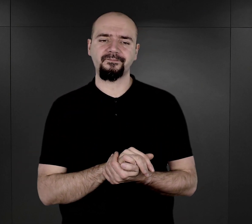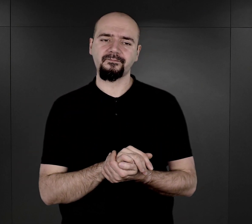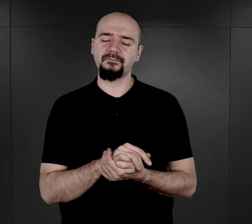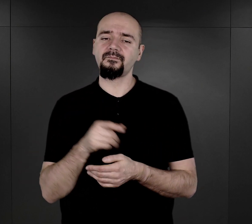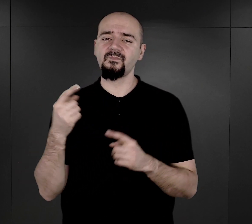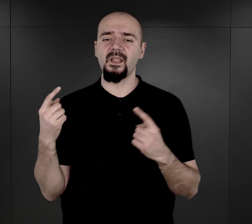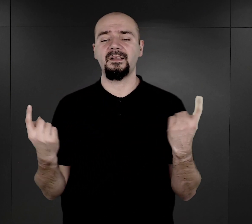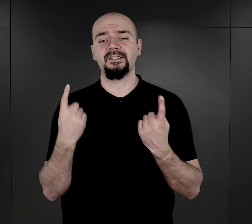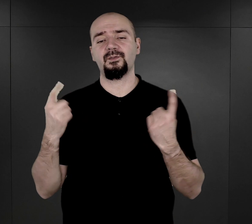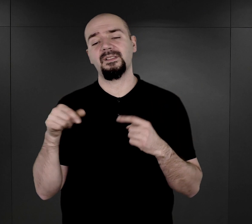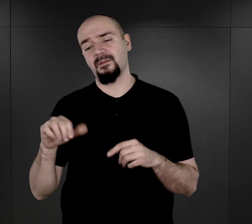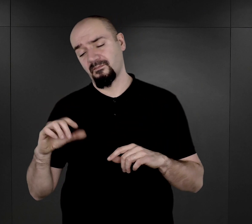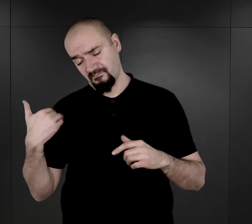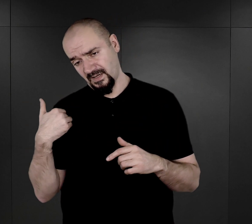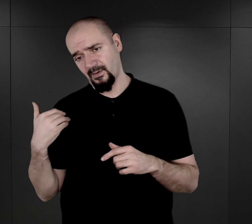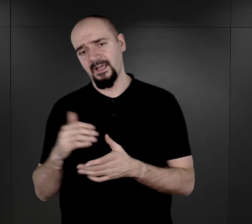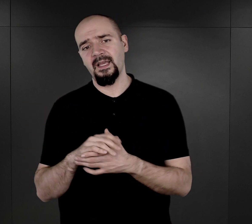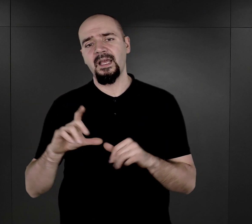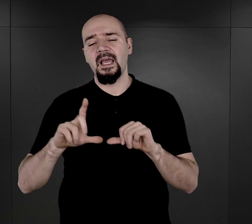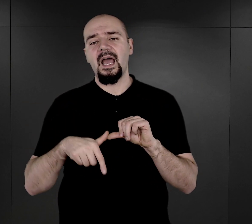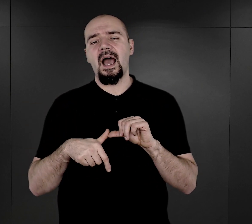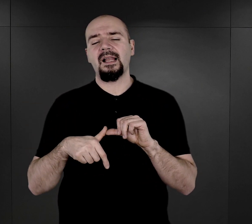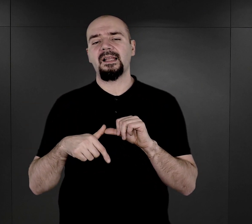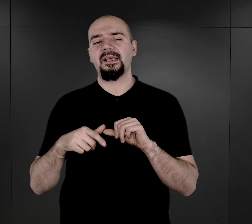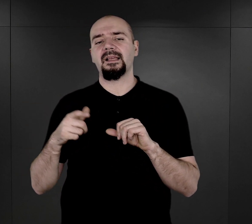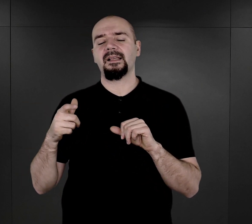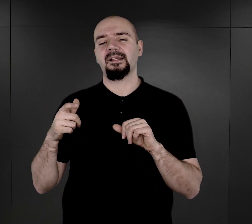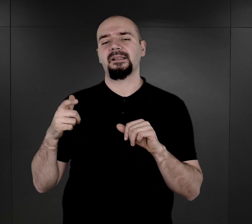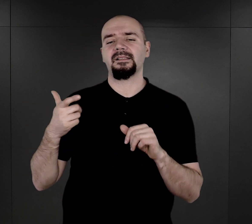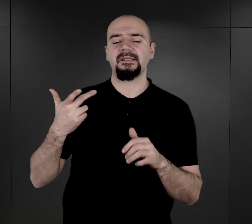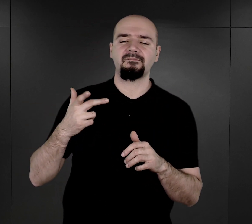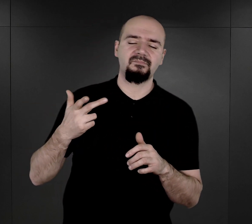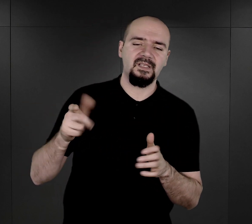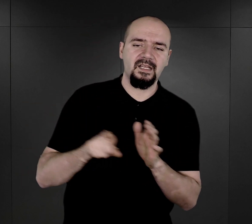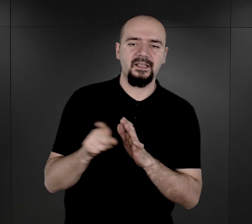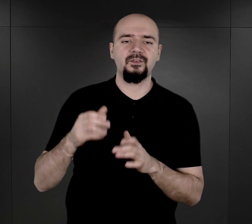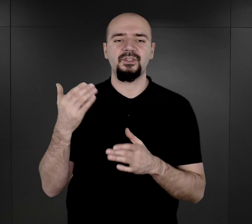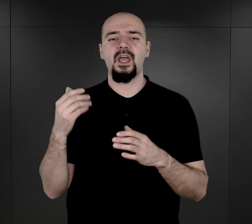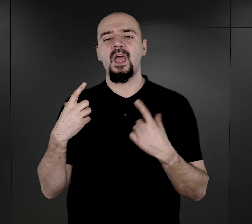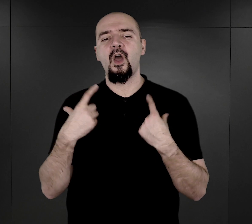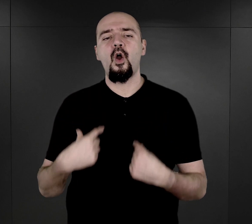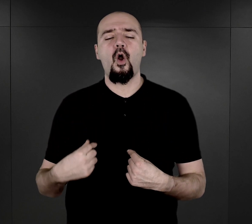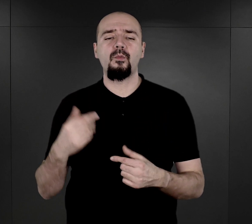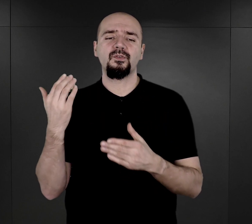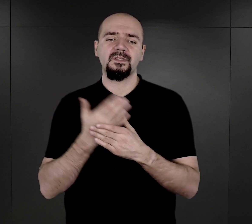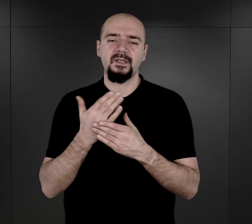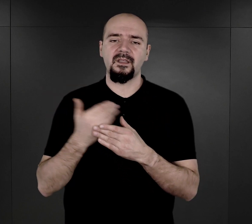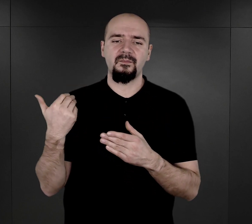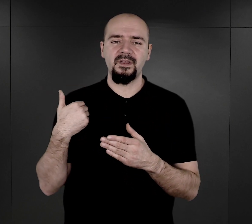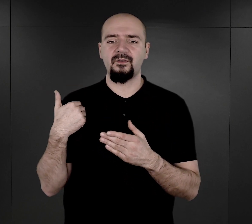sytuacje się zdarzały, ale właśnie ze względu na charakter tego obozu i tych więźniów najczęściej były nieudane.